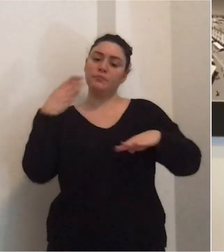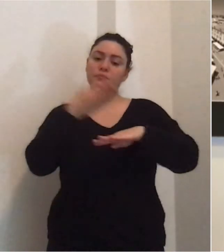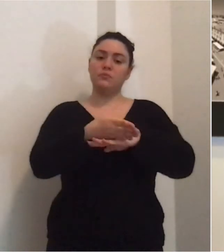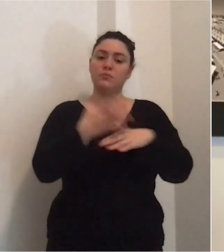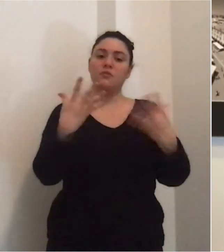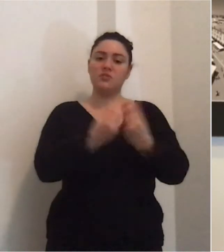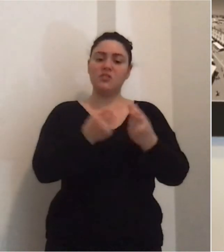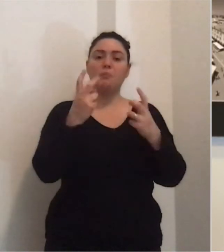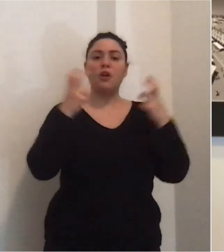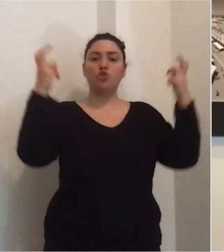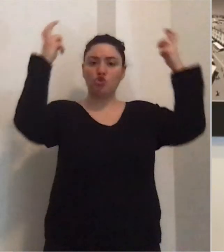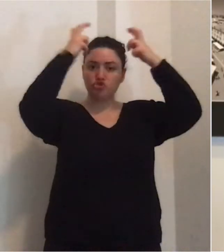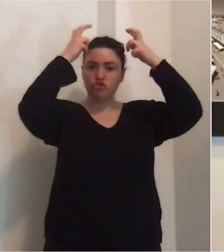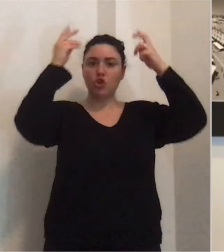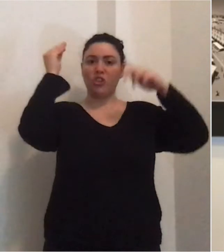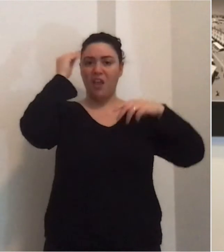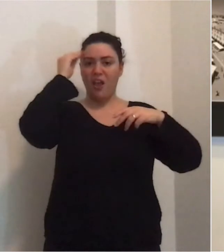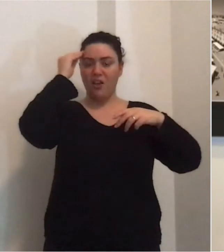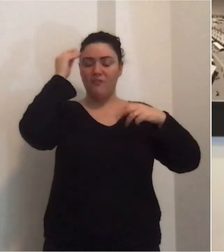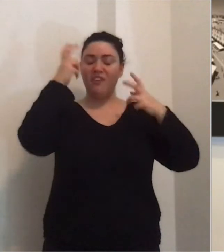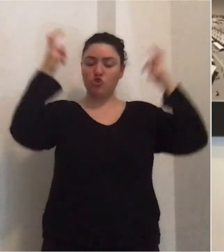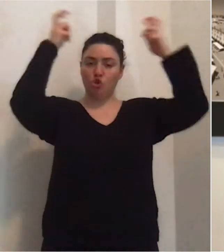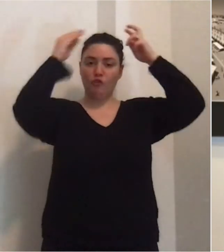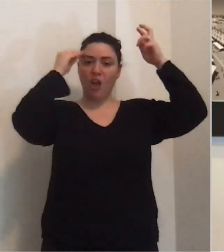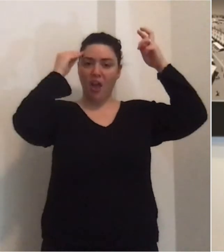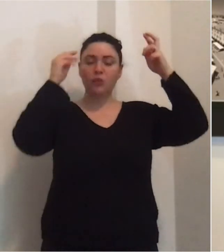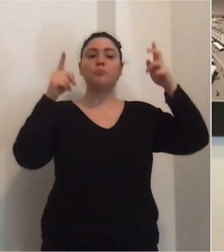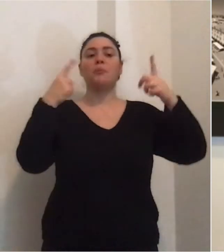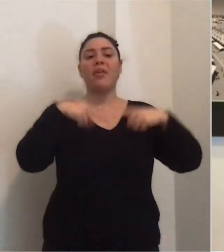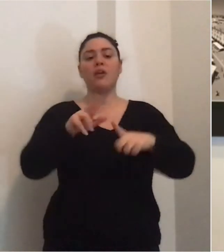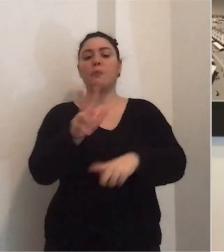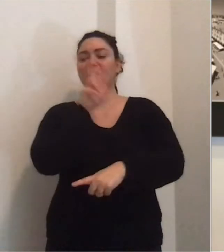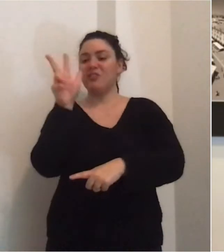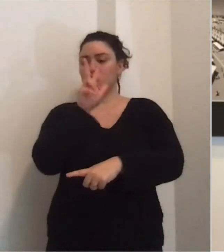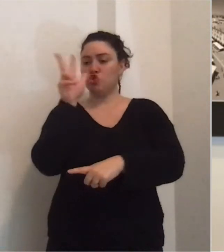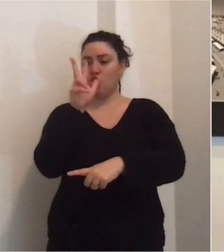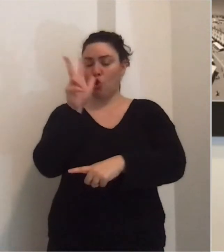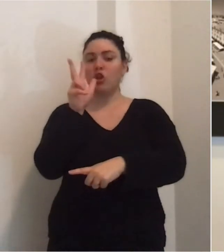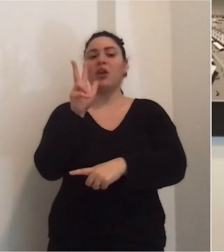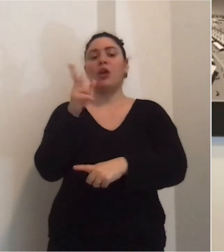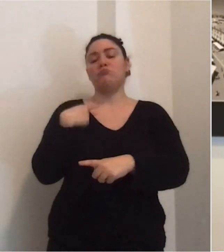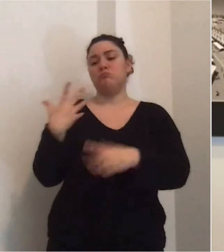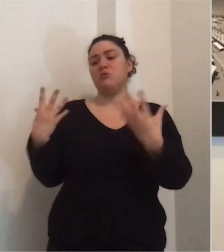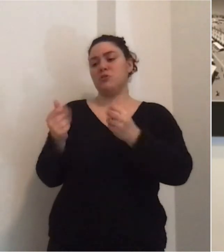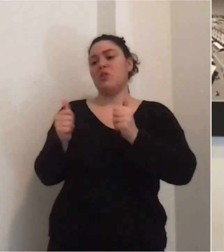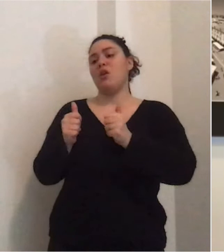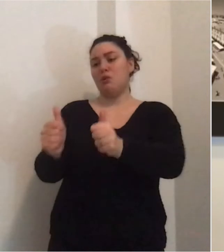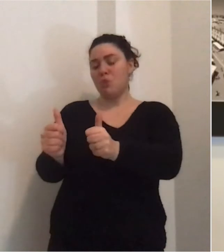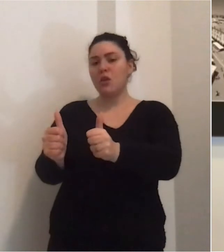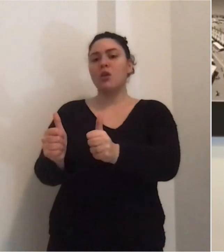recato con Don Gildo Manicardi, il caro il vescovo, una benedizione l'ho accompagnato per mettergli una